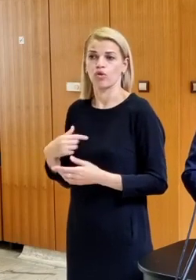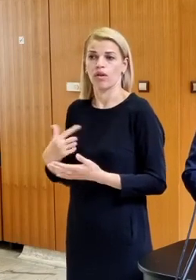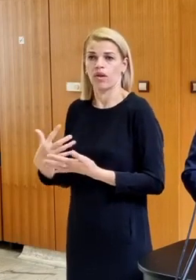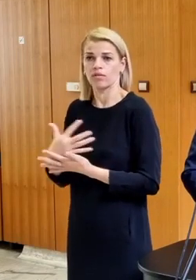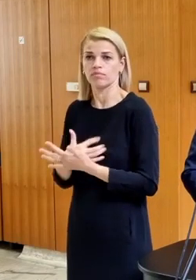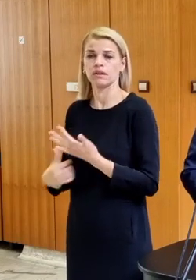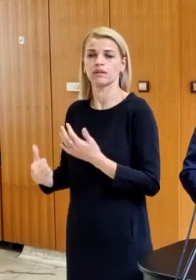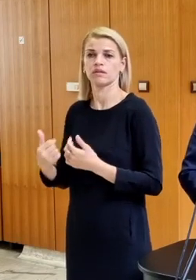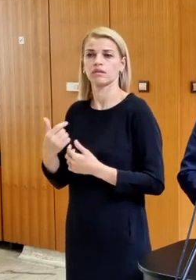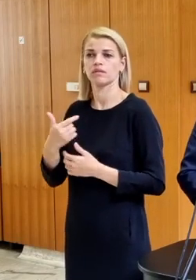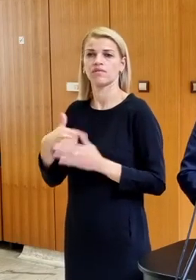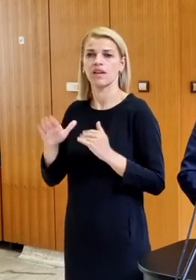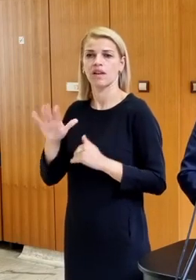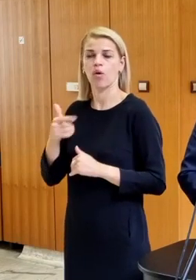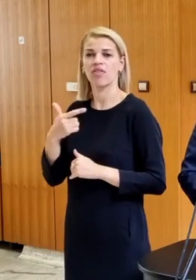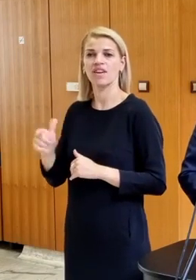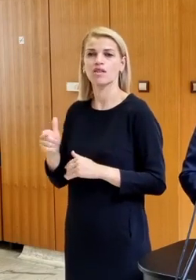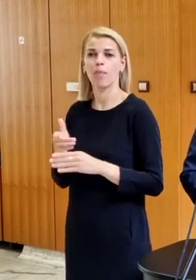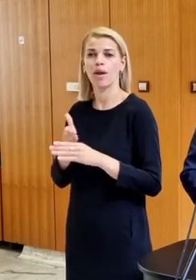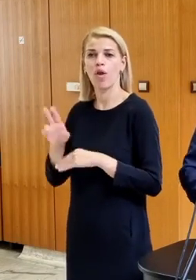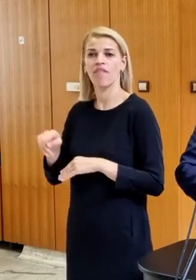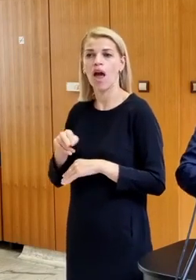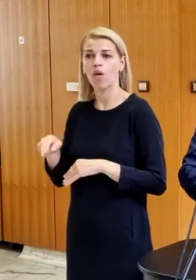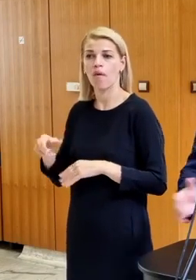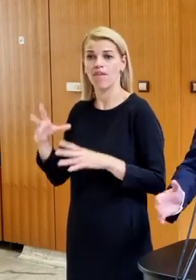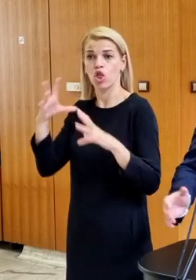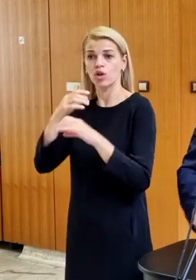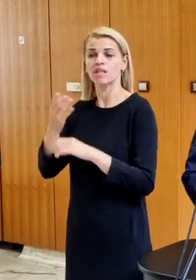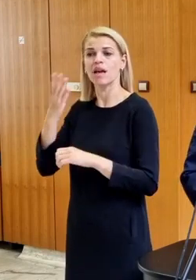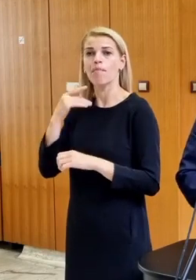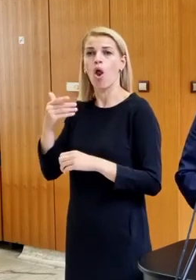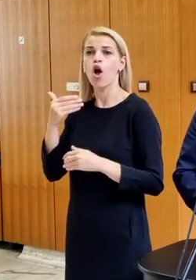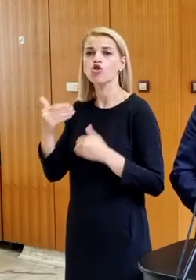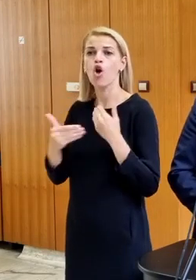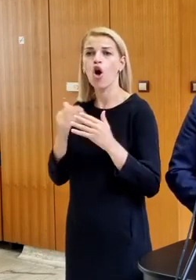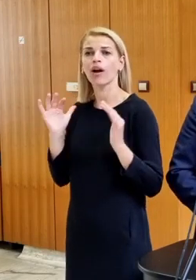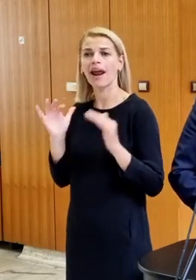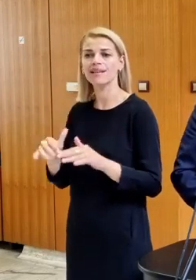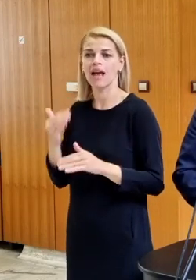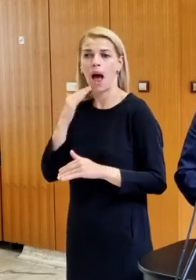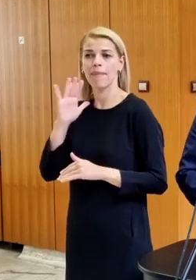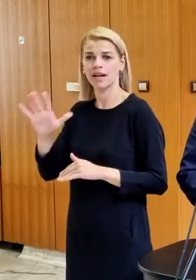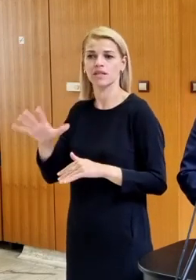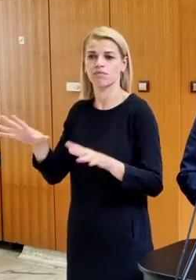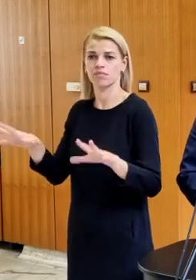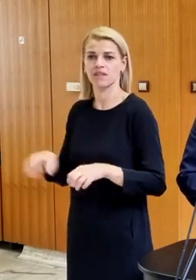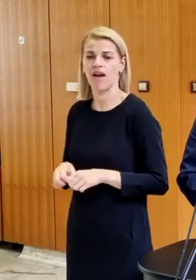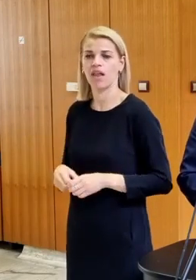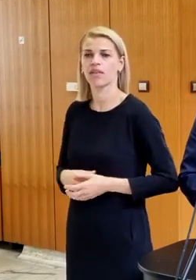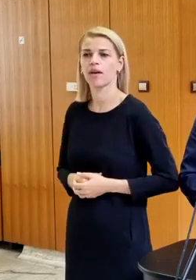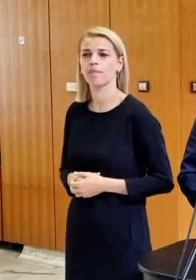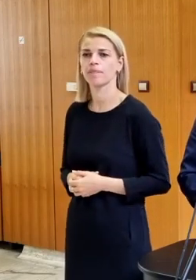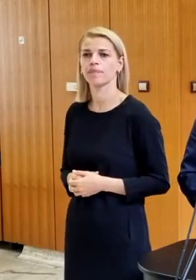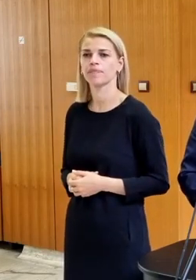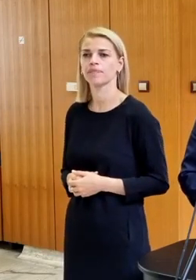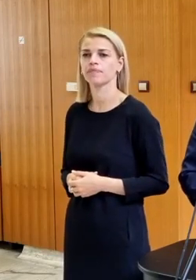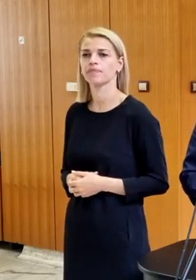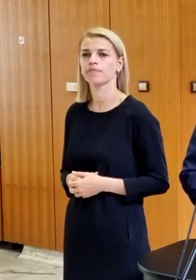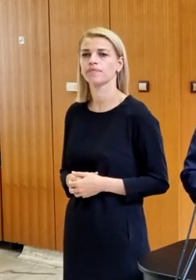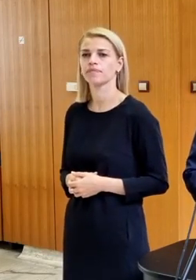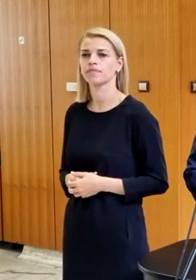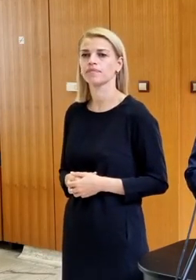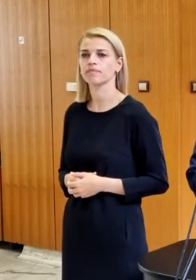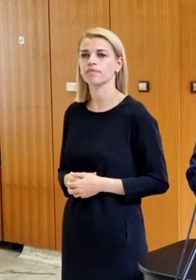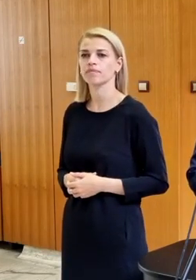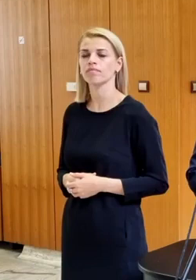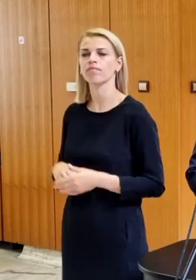získať 200 miliónov, ktoré boli v noci sklávané Americkým kongresom. Čiže je to ako keby daná vec. A čo ešte, ako reagujete vlastne na tú situáciu v Baltickom úniku